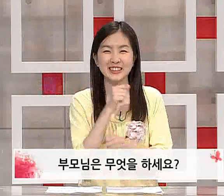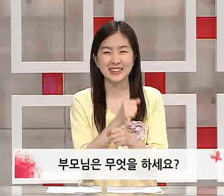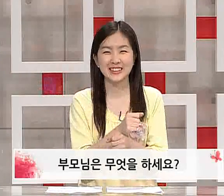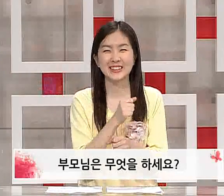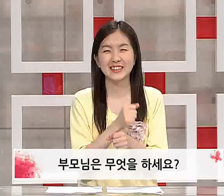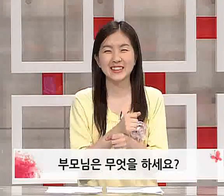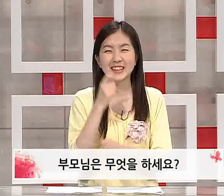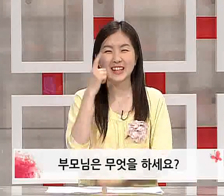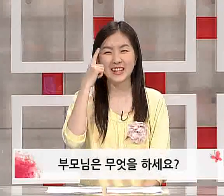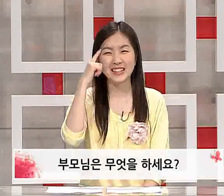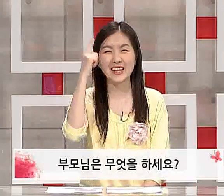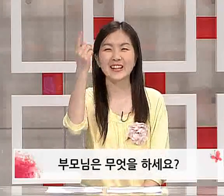하세요?